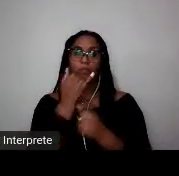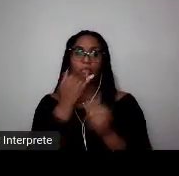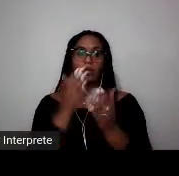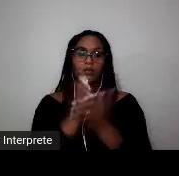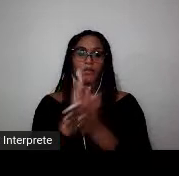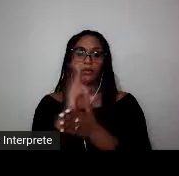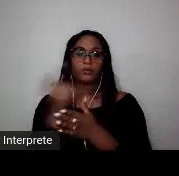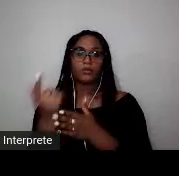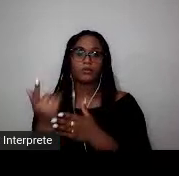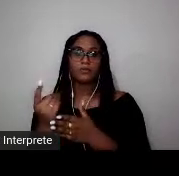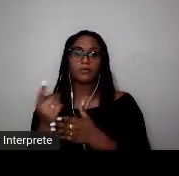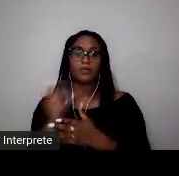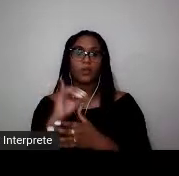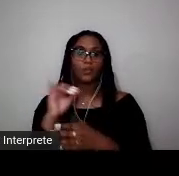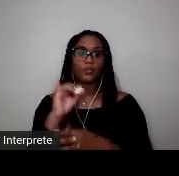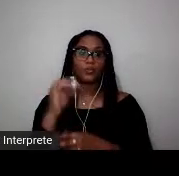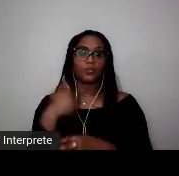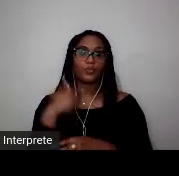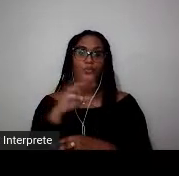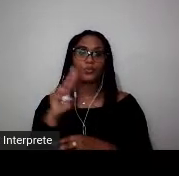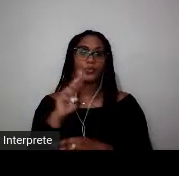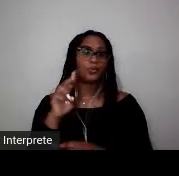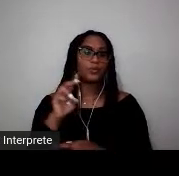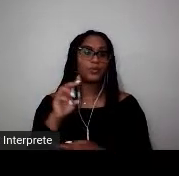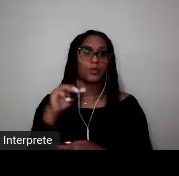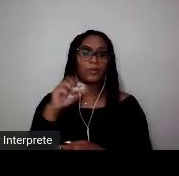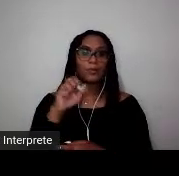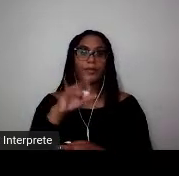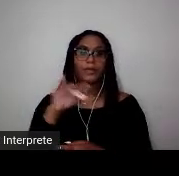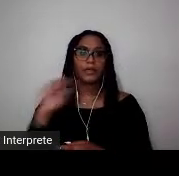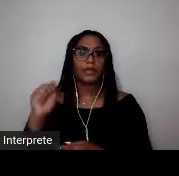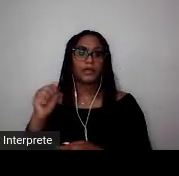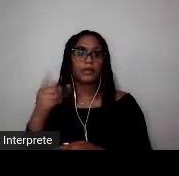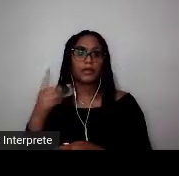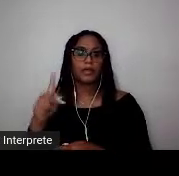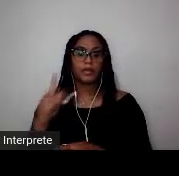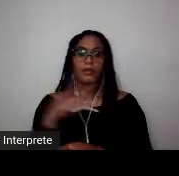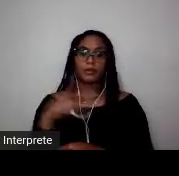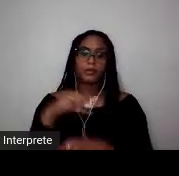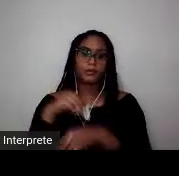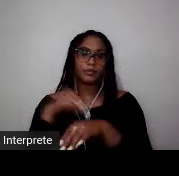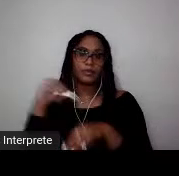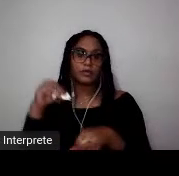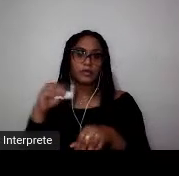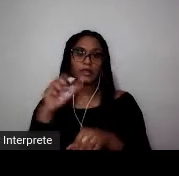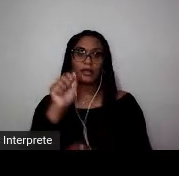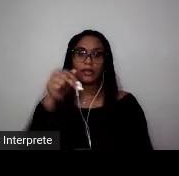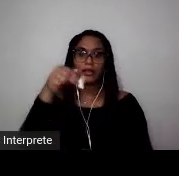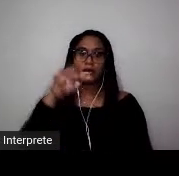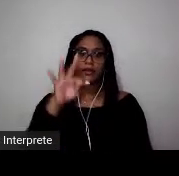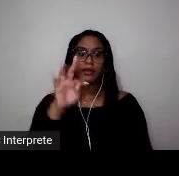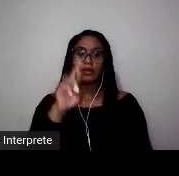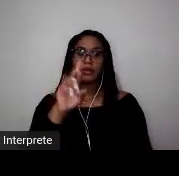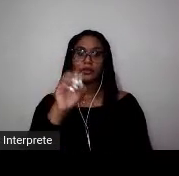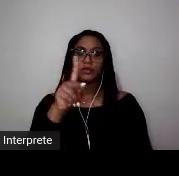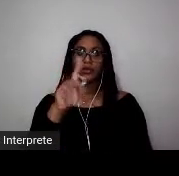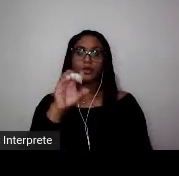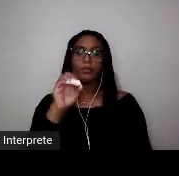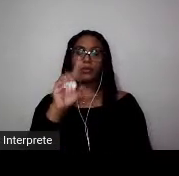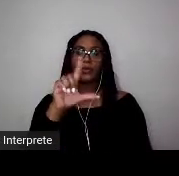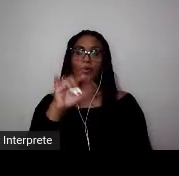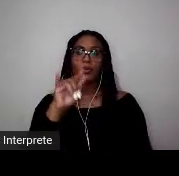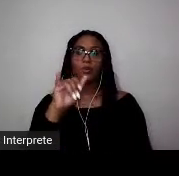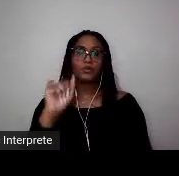antropóloga na Universidade Federal do Tocantins no curso de Cintas Sociais e, igualmente, professora e antropóloga na Universidade Federal do Piauí